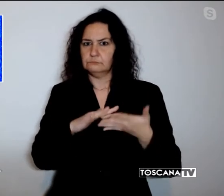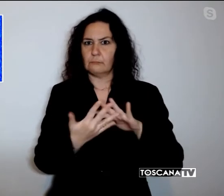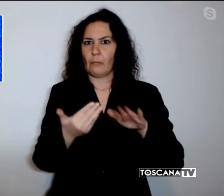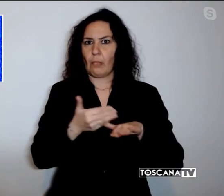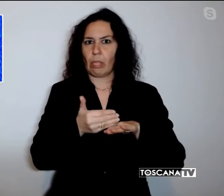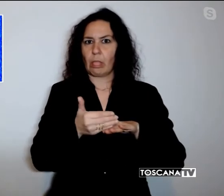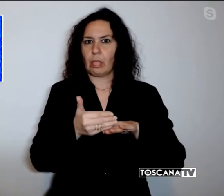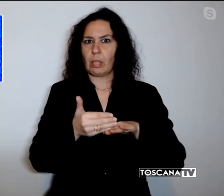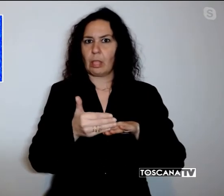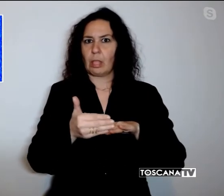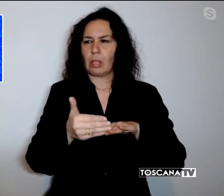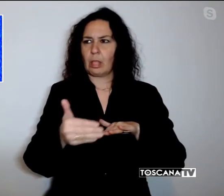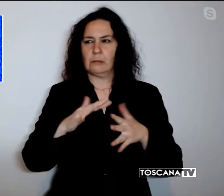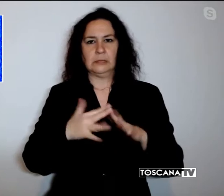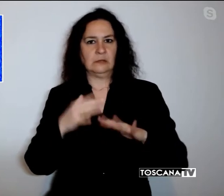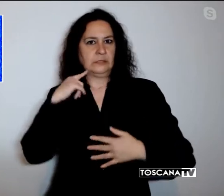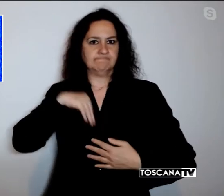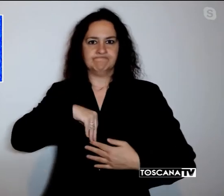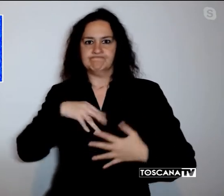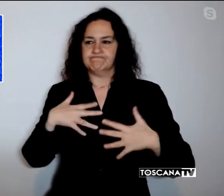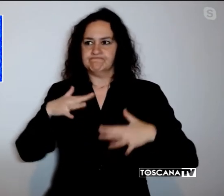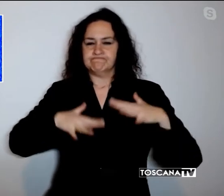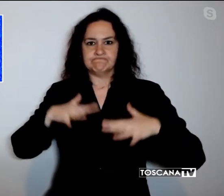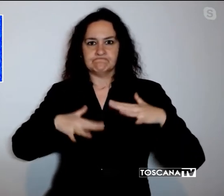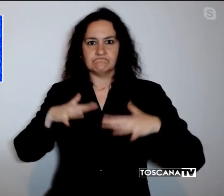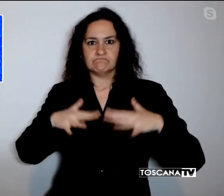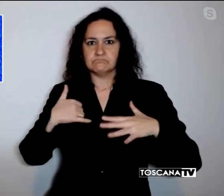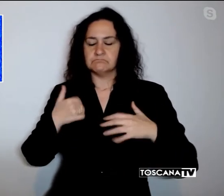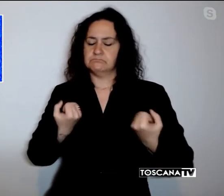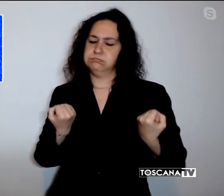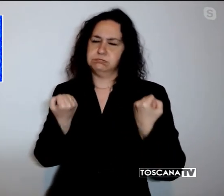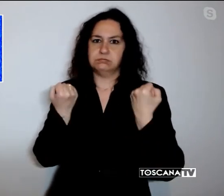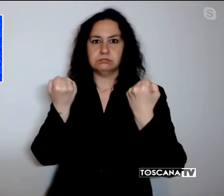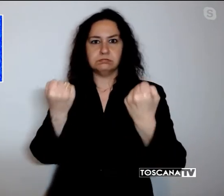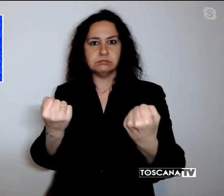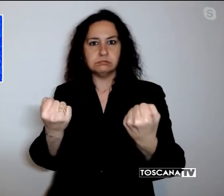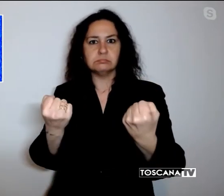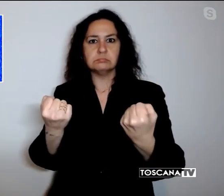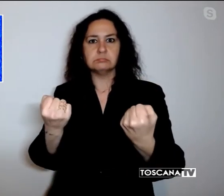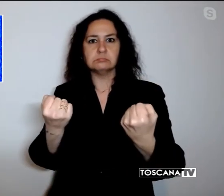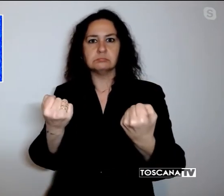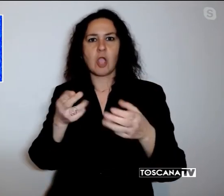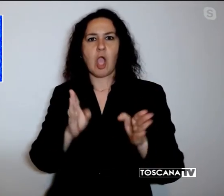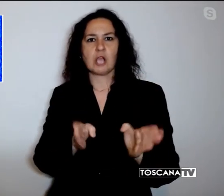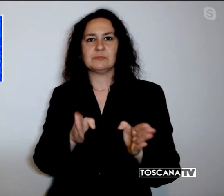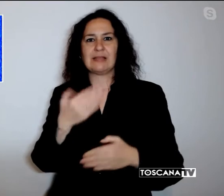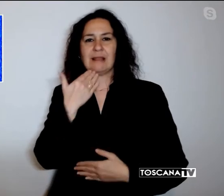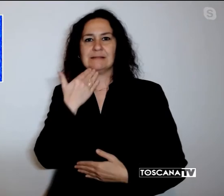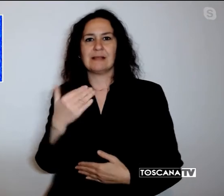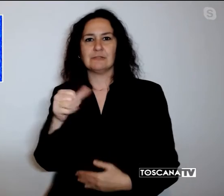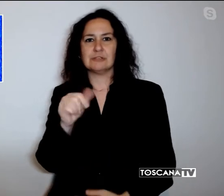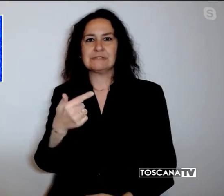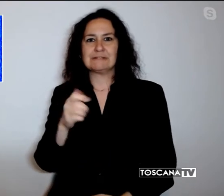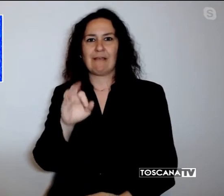allarmarlo e a farlo giungere all'ospedale pratese Santo Stefano, dove ha scoperto che la donna